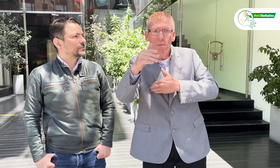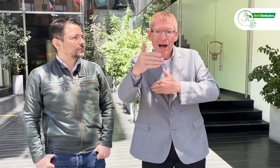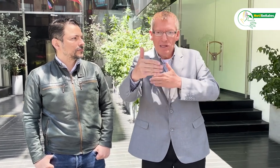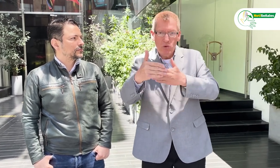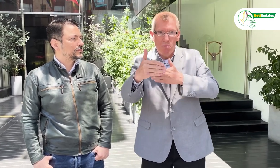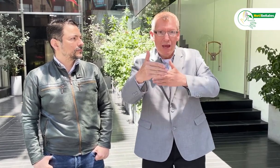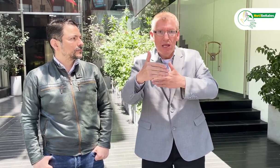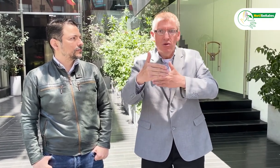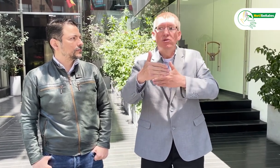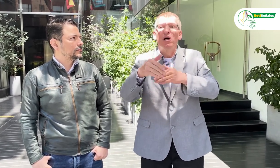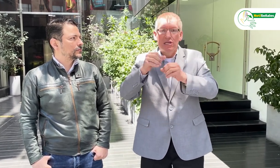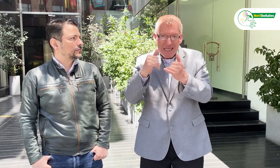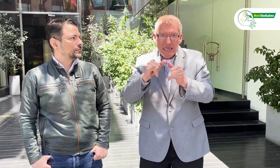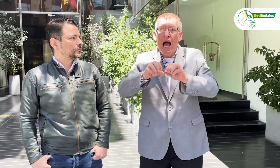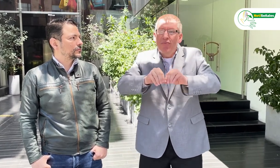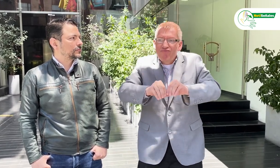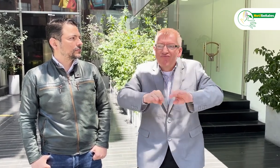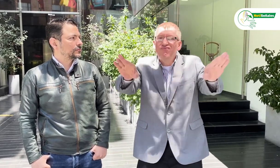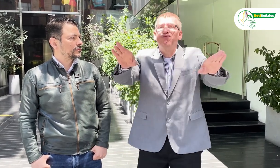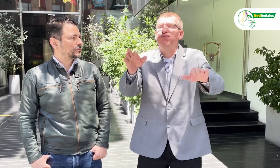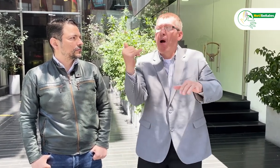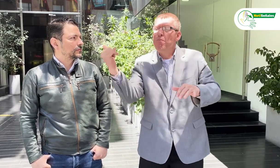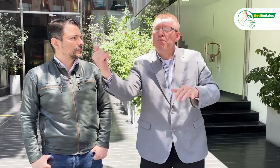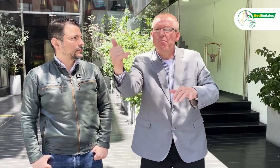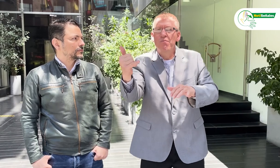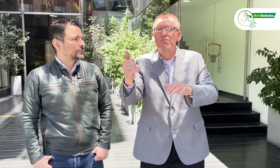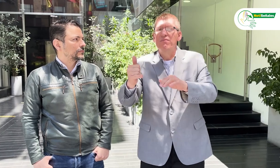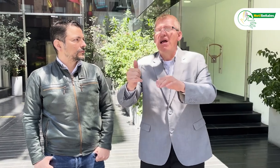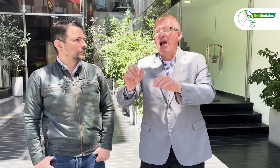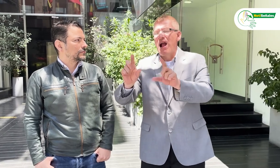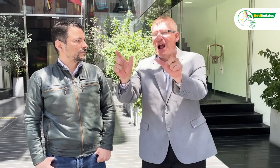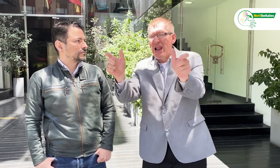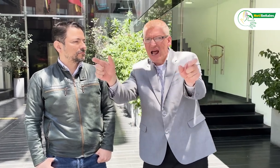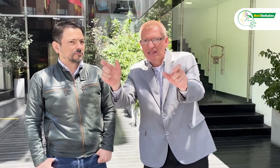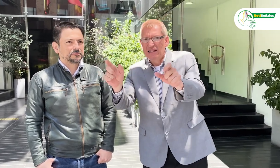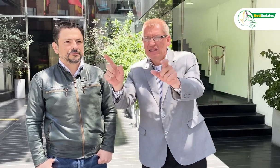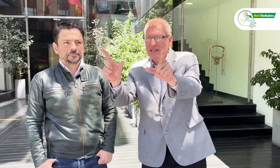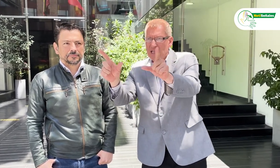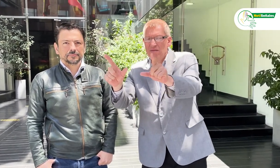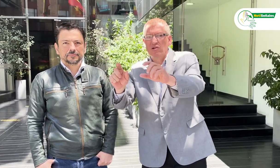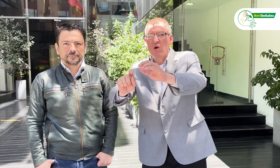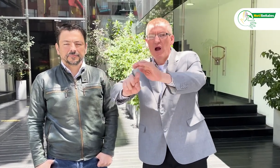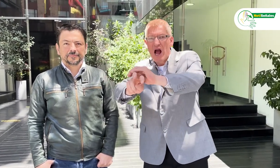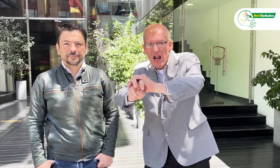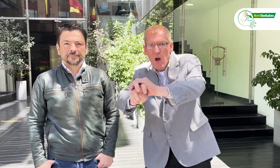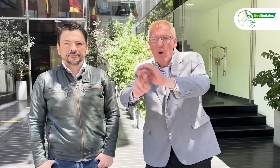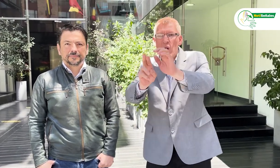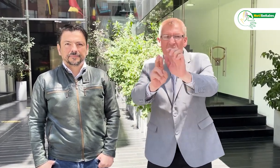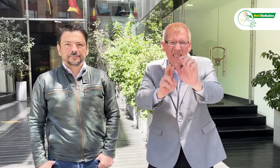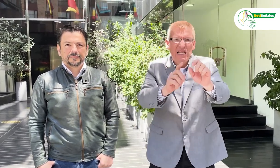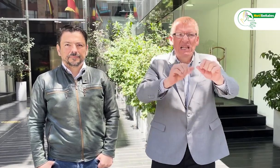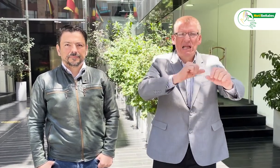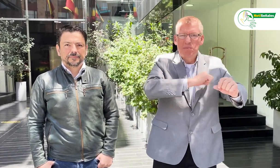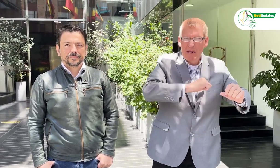se cumple el plazo para la aplicabilidad de la nueva resolución para los canales públicos y privados.